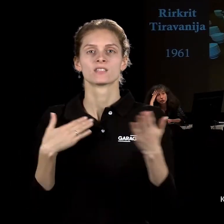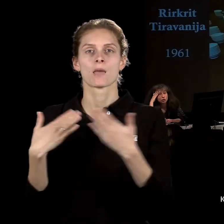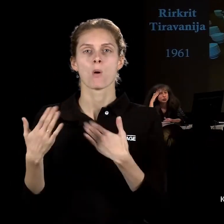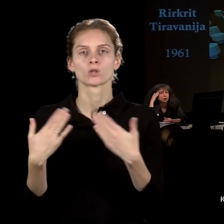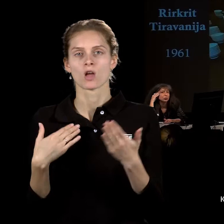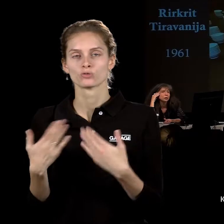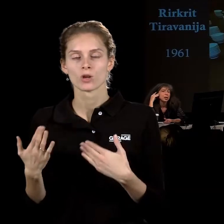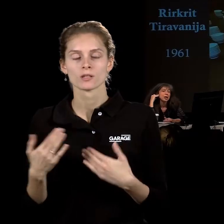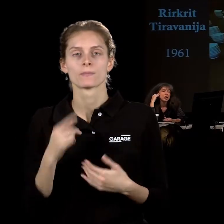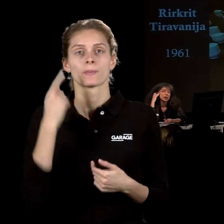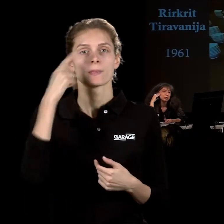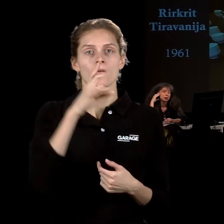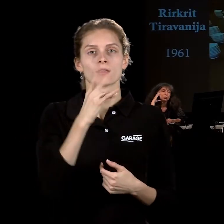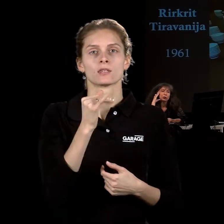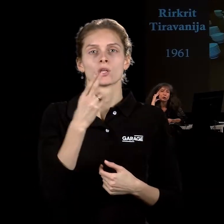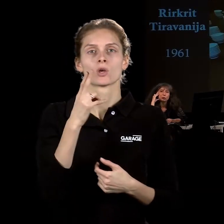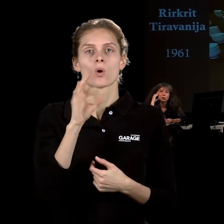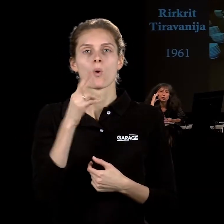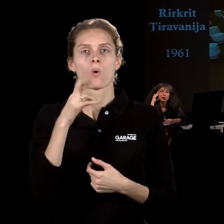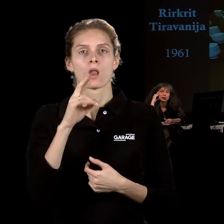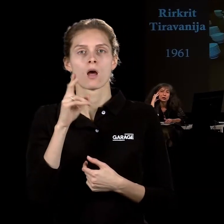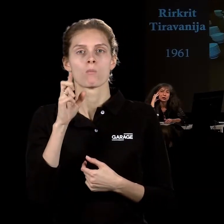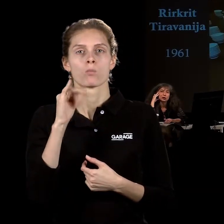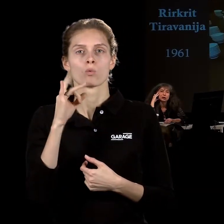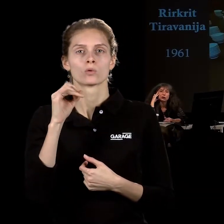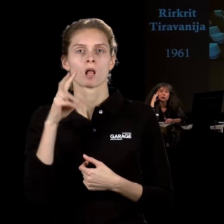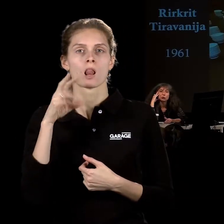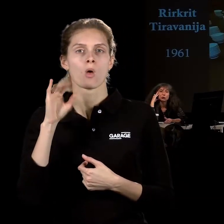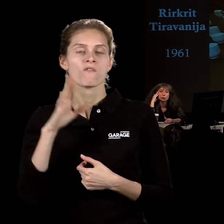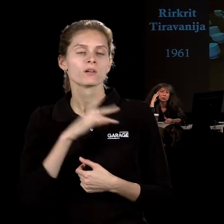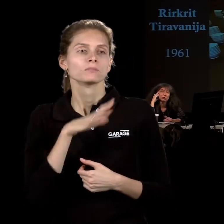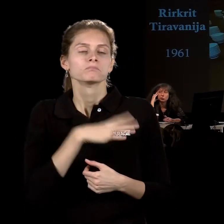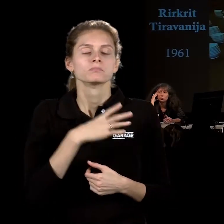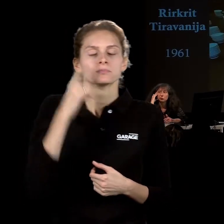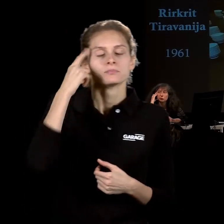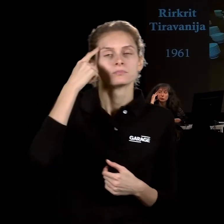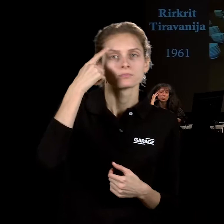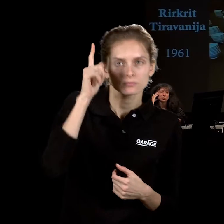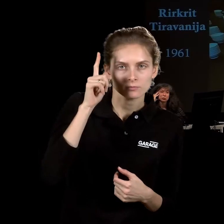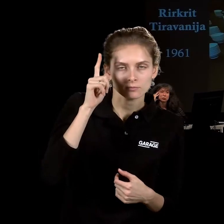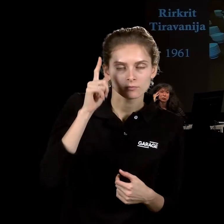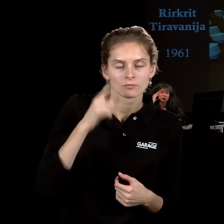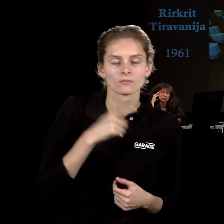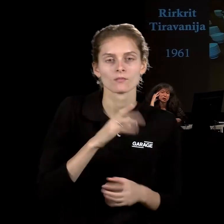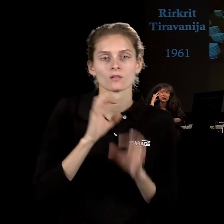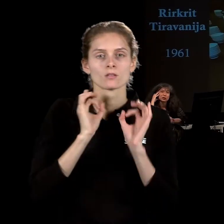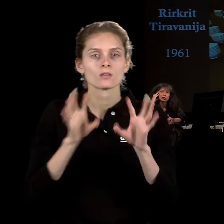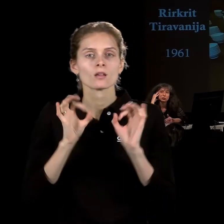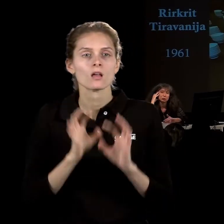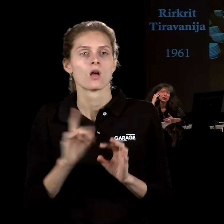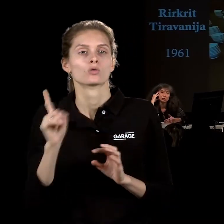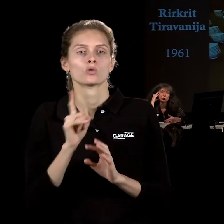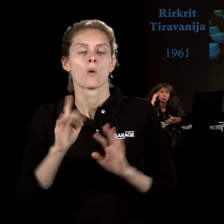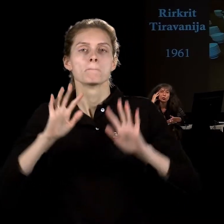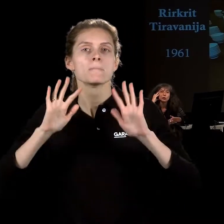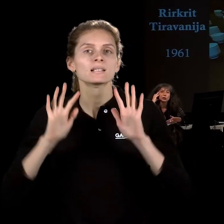начале 2000-х годов. И придуманный, чтобы описать единственное, что происходило,